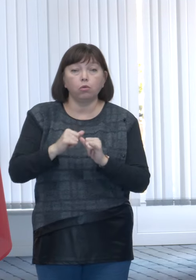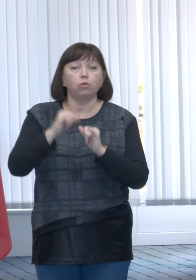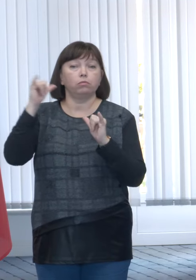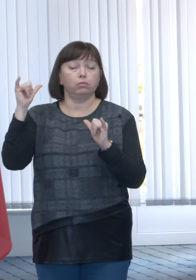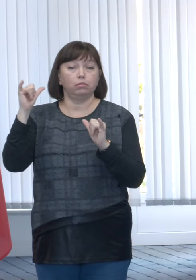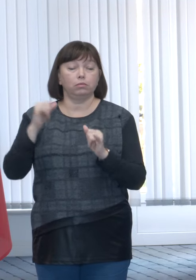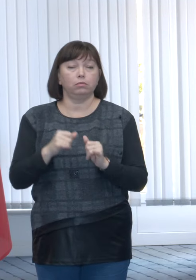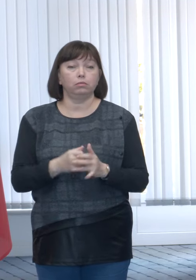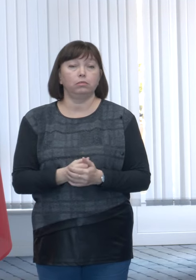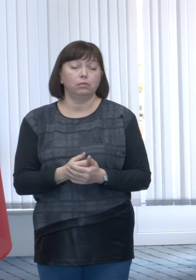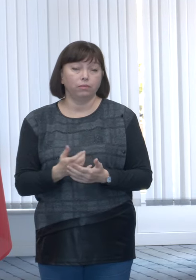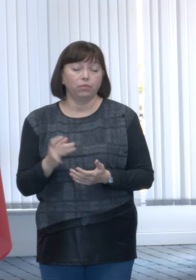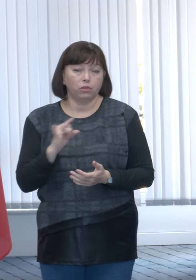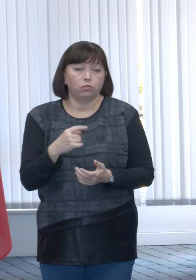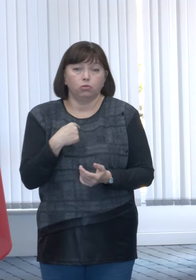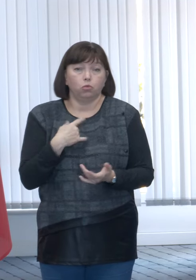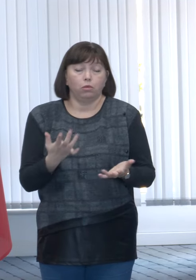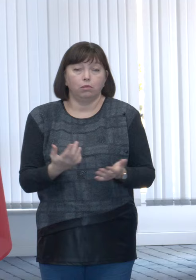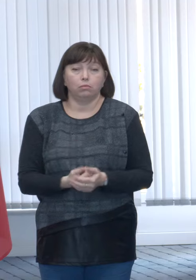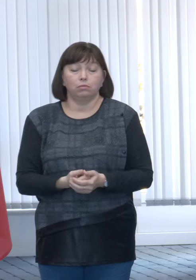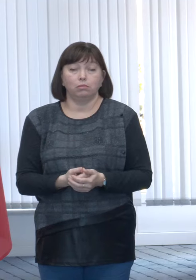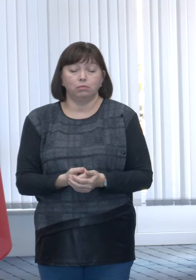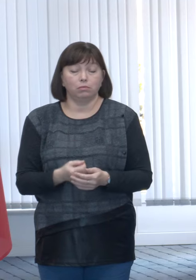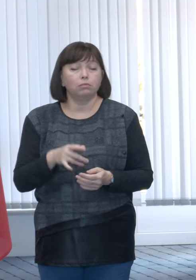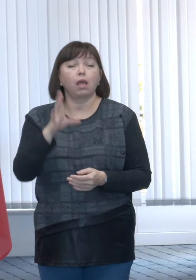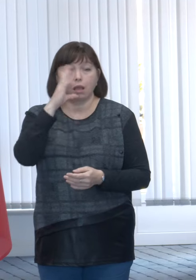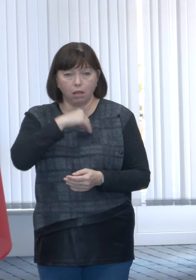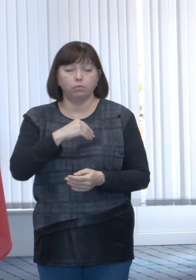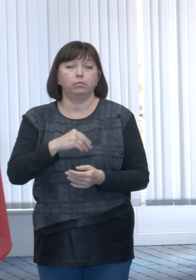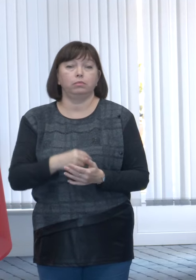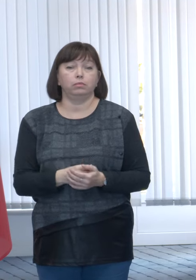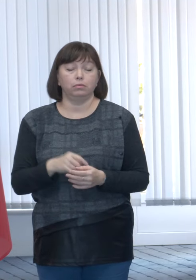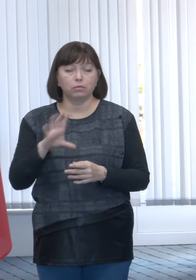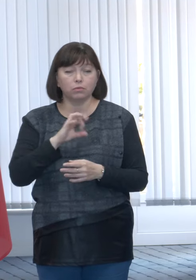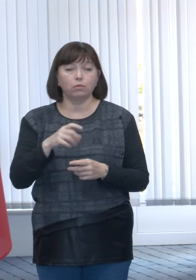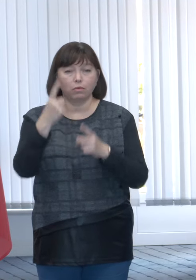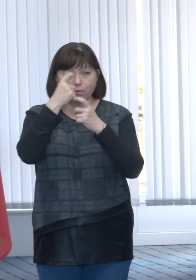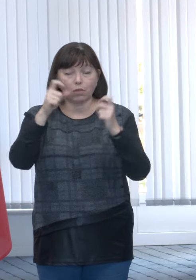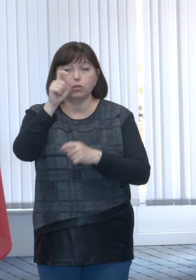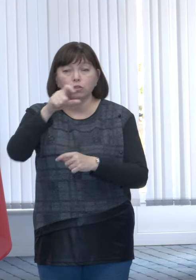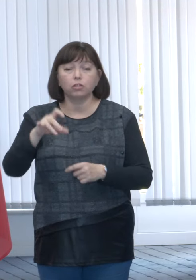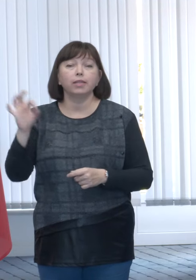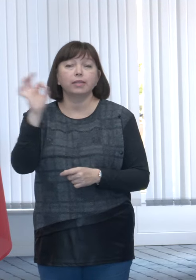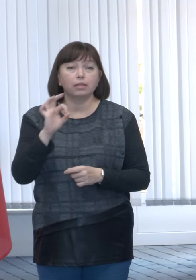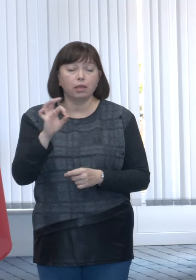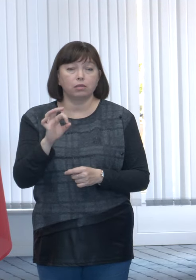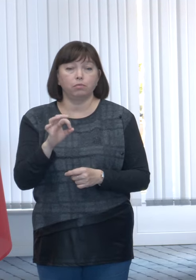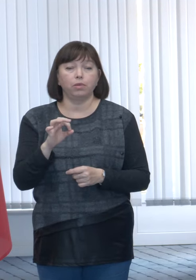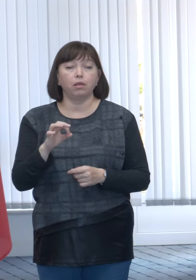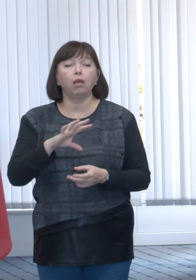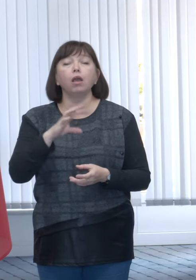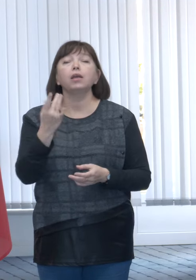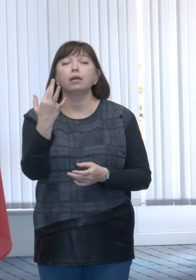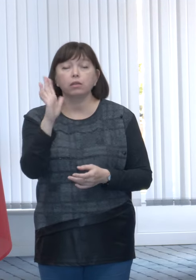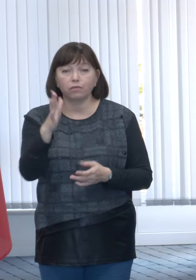în sistem. Deci, suntem în timp, vom reuși și vom informa toți cetățenii la timp și despre valoarea